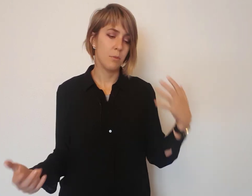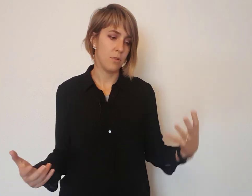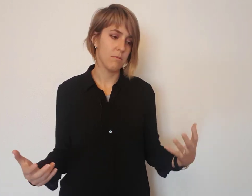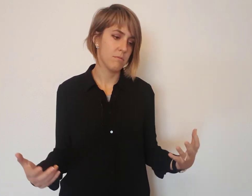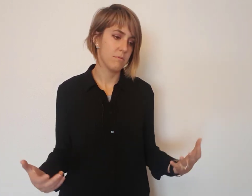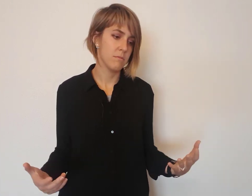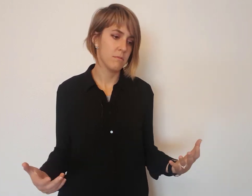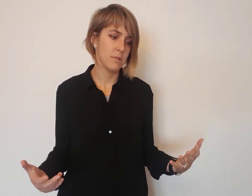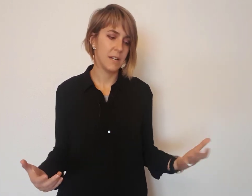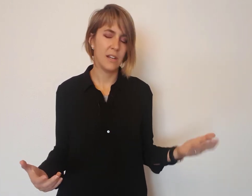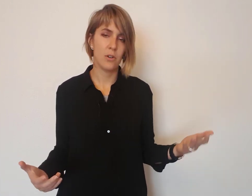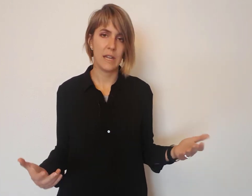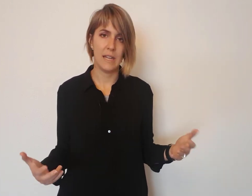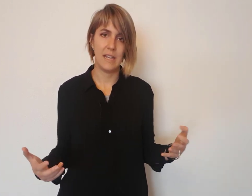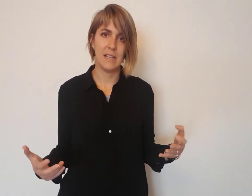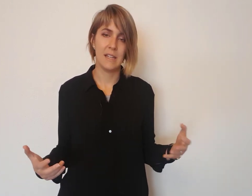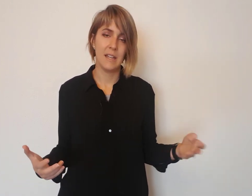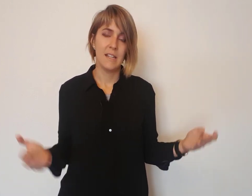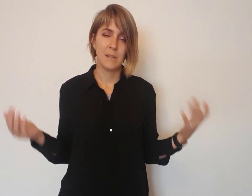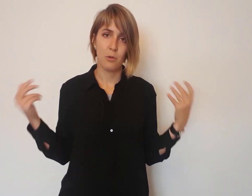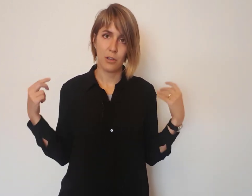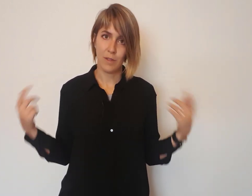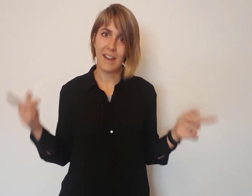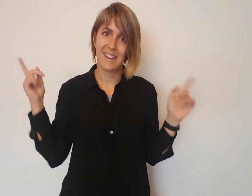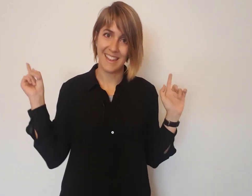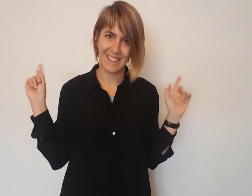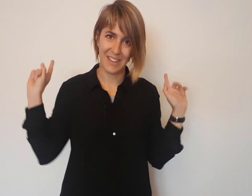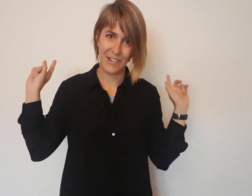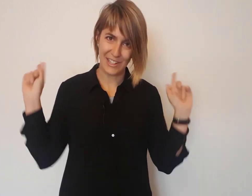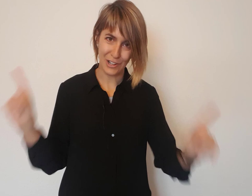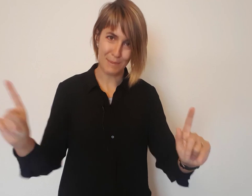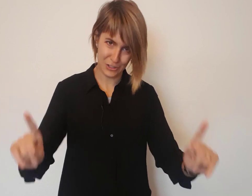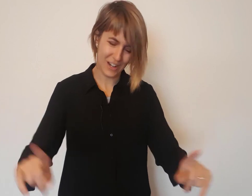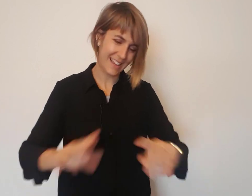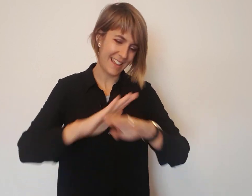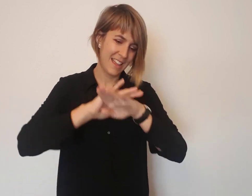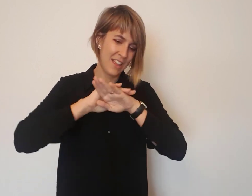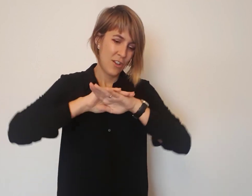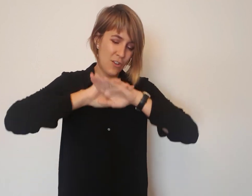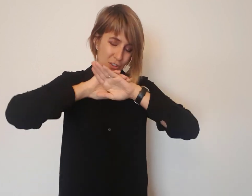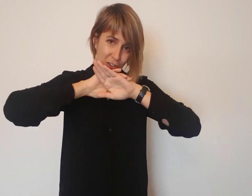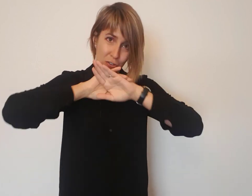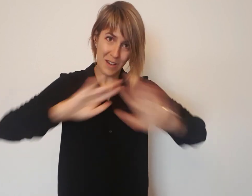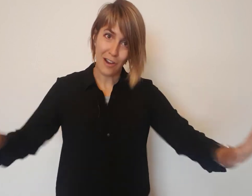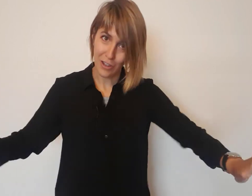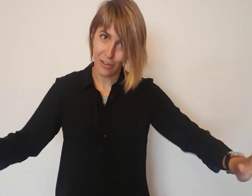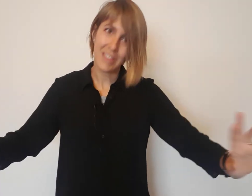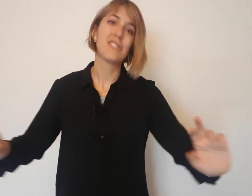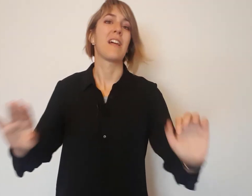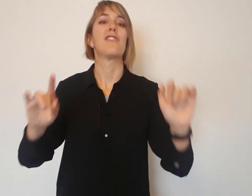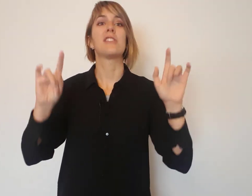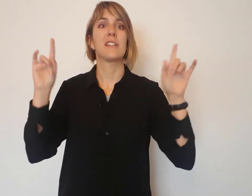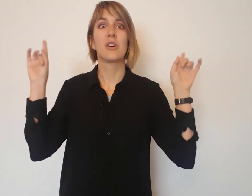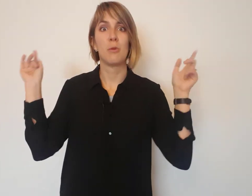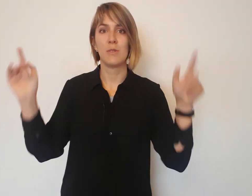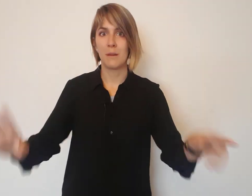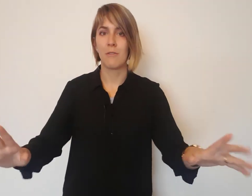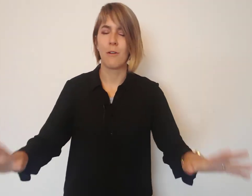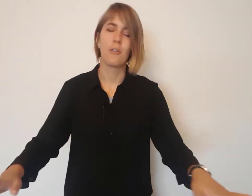Y bueno, creo que si puedo ayudar, ya te digo, a una sola persona que no haga lo que yo hice, o sea, no seas como Luisa, por favor,